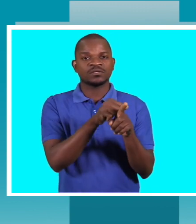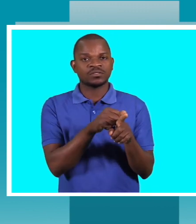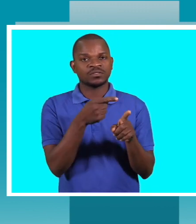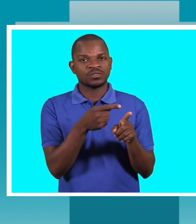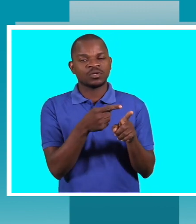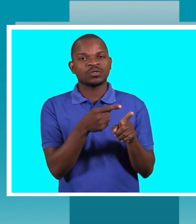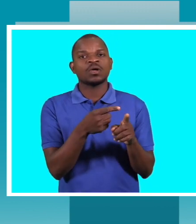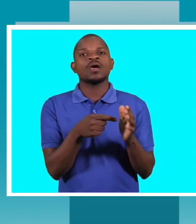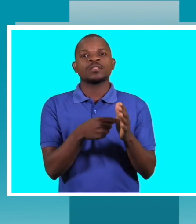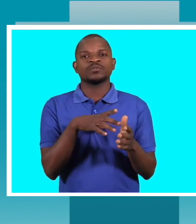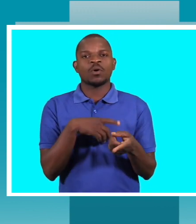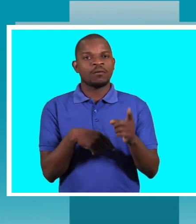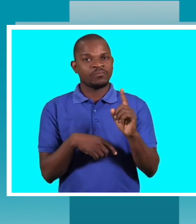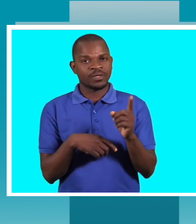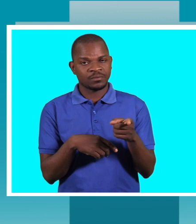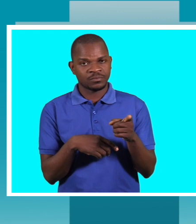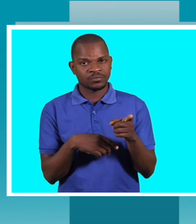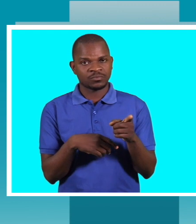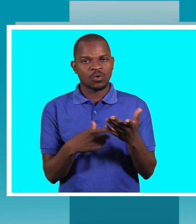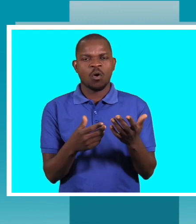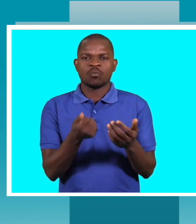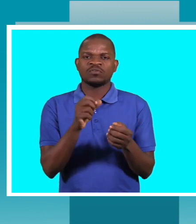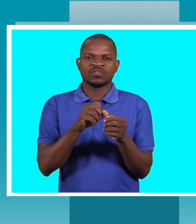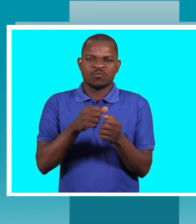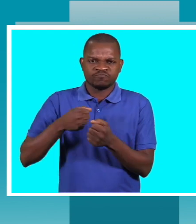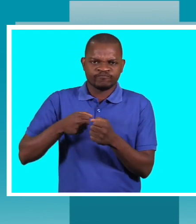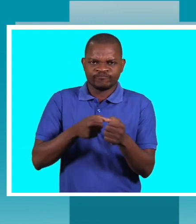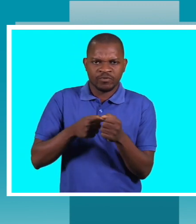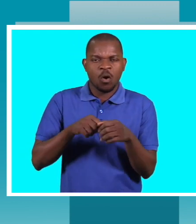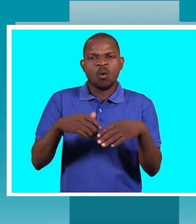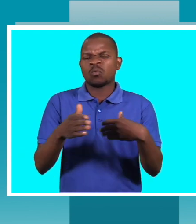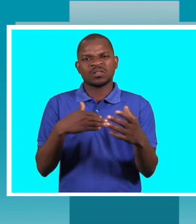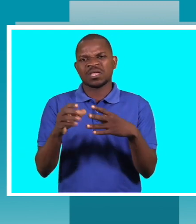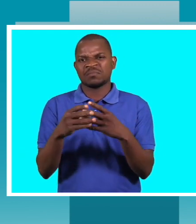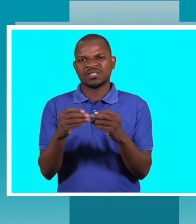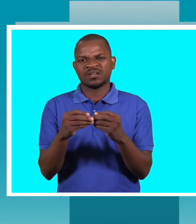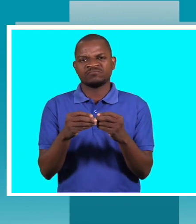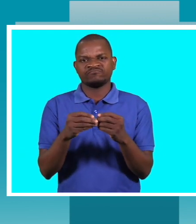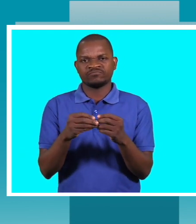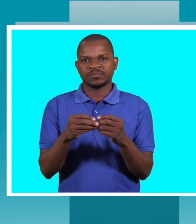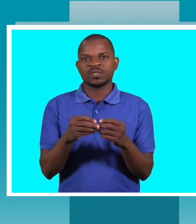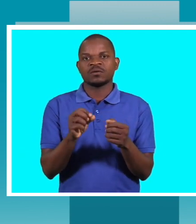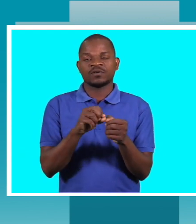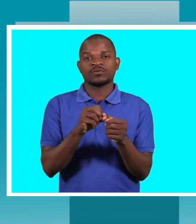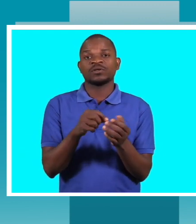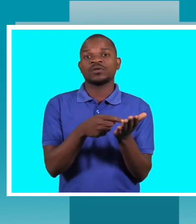um pênis, pode ser feito até em madeira ou uma borracha qualquer, mostrando que